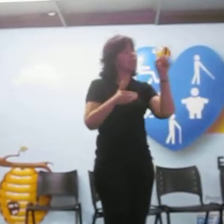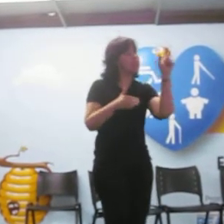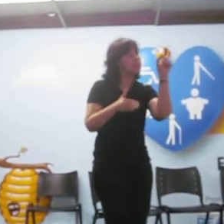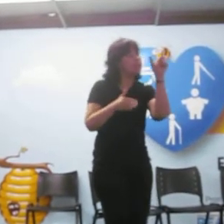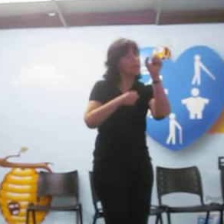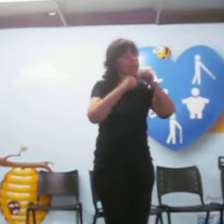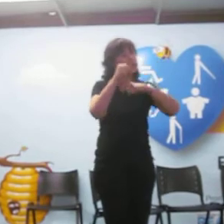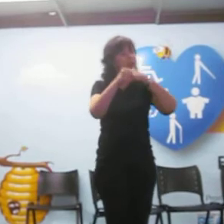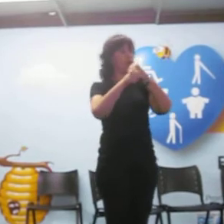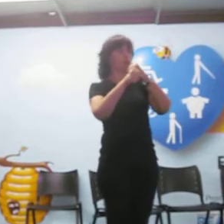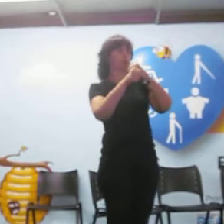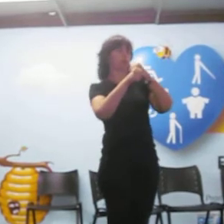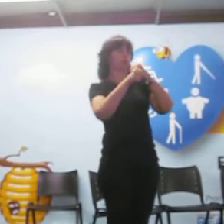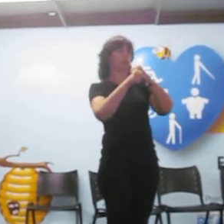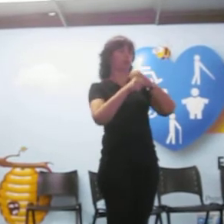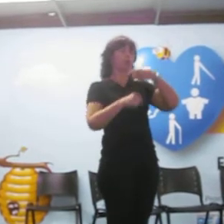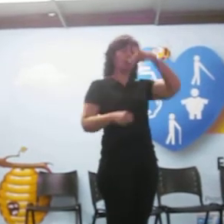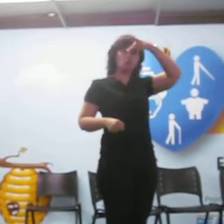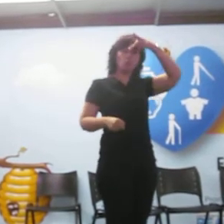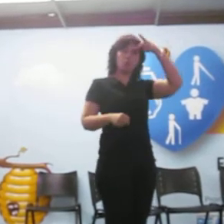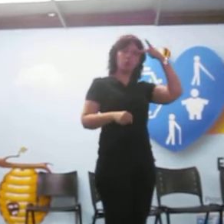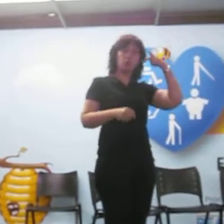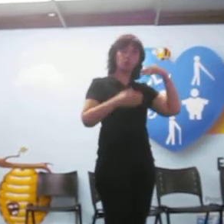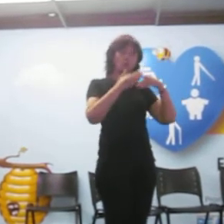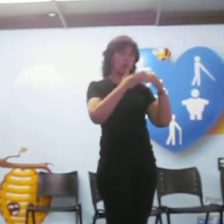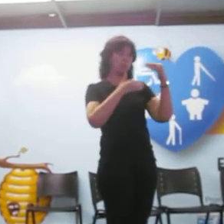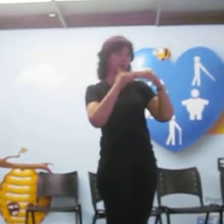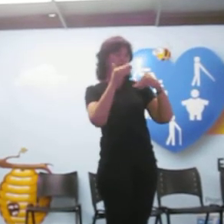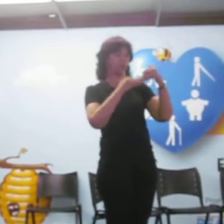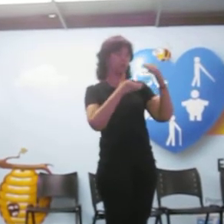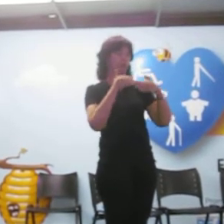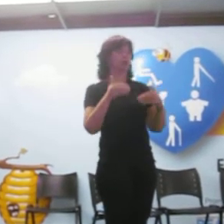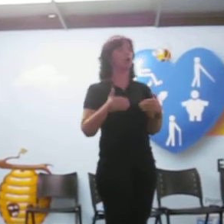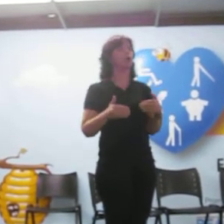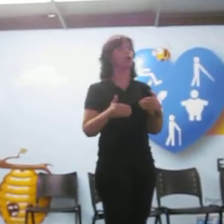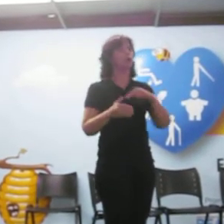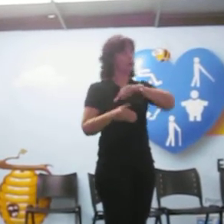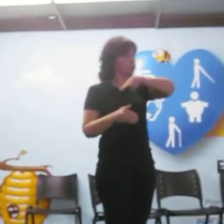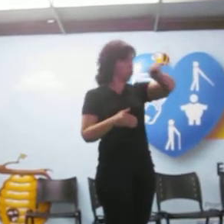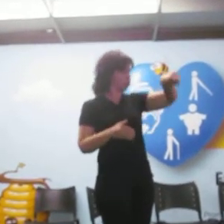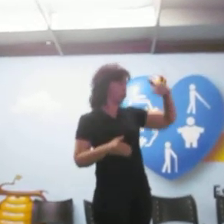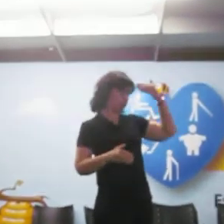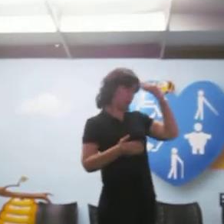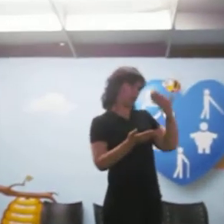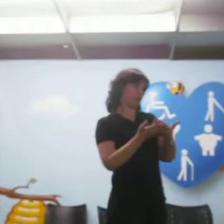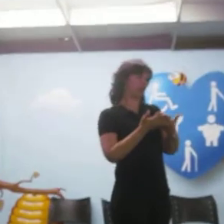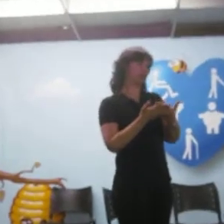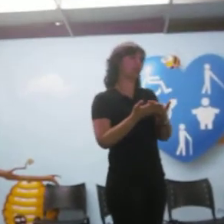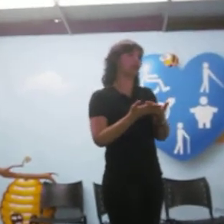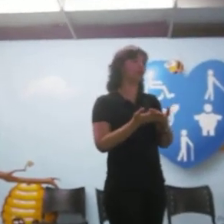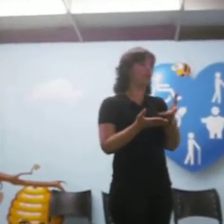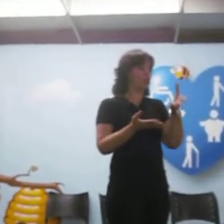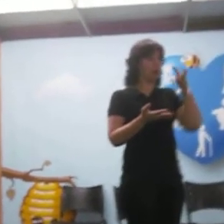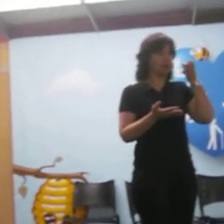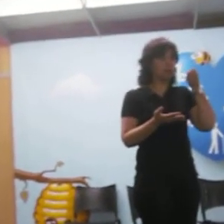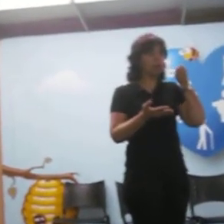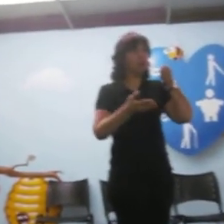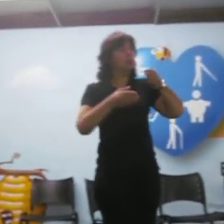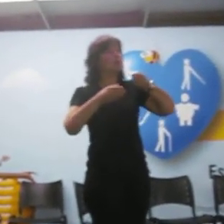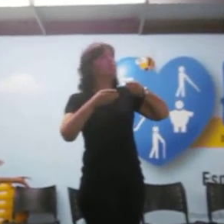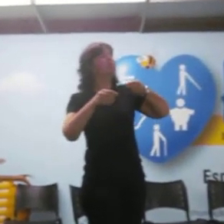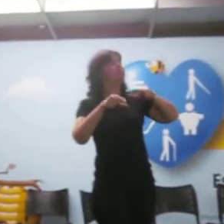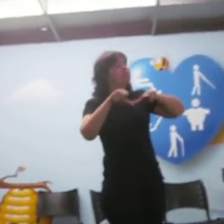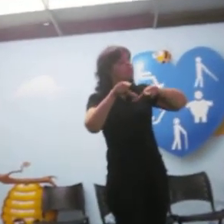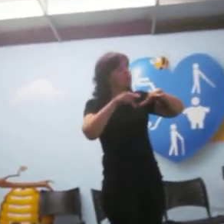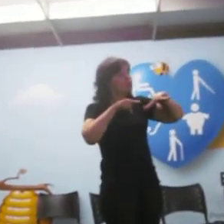profissional que, acredito que todos concordam, tem uma participação importante na reabilitação das pessoas